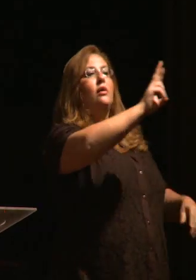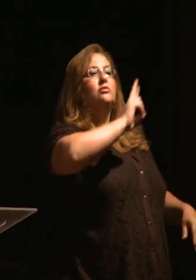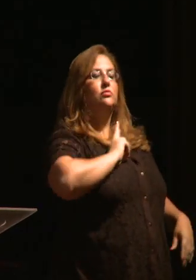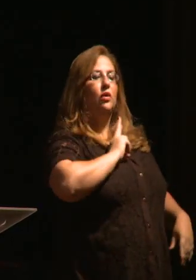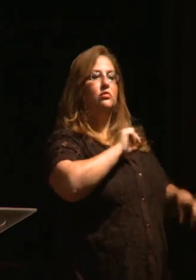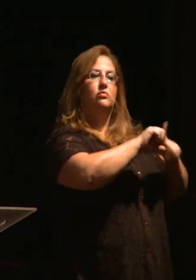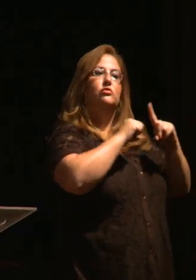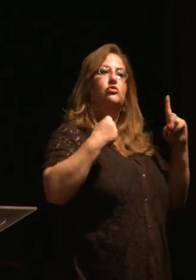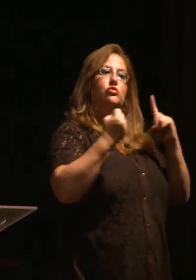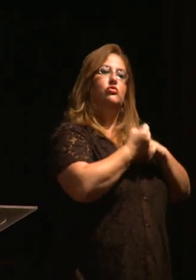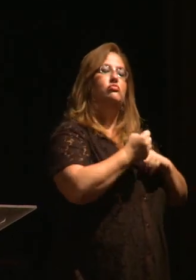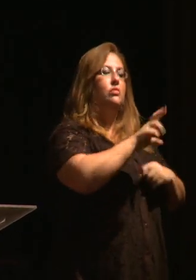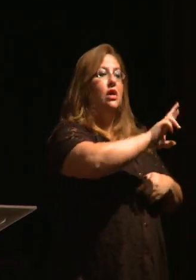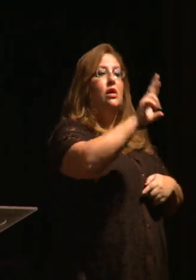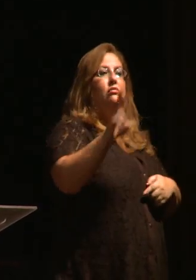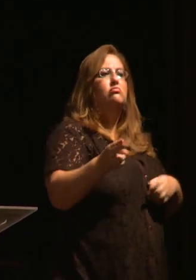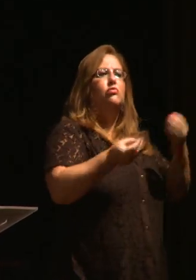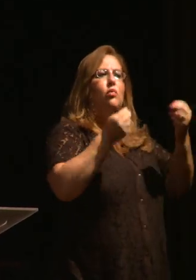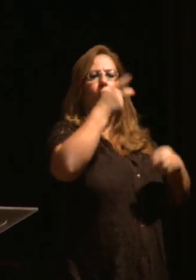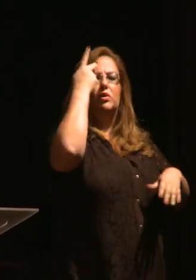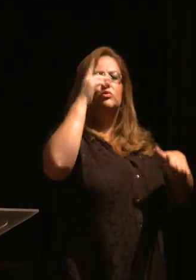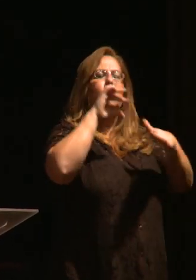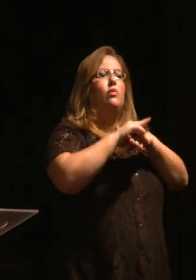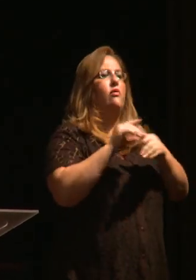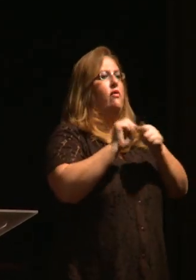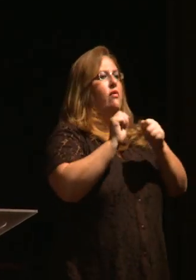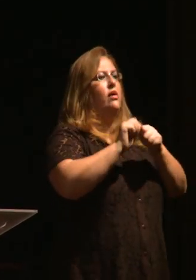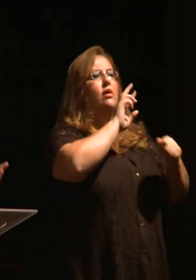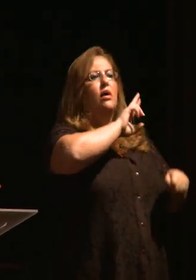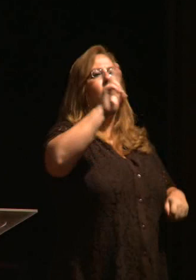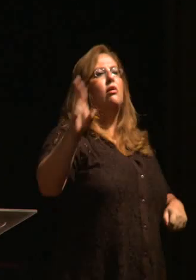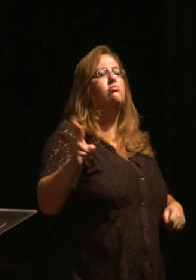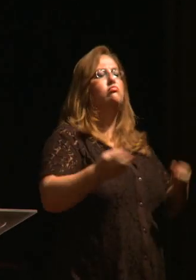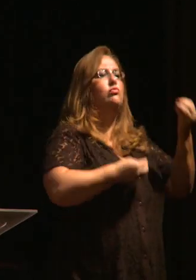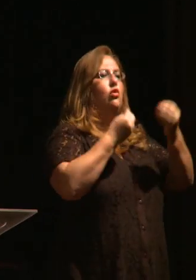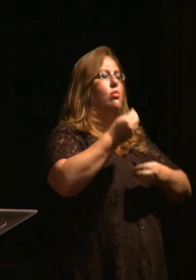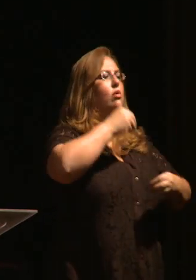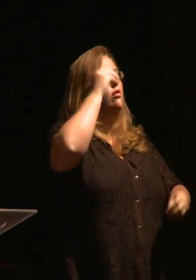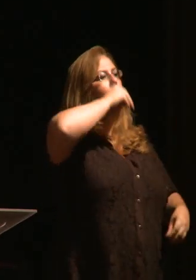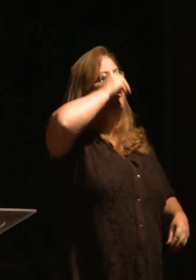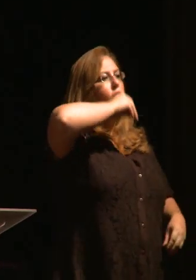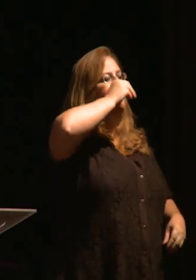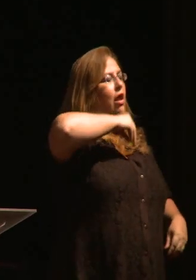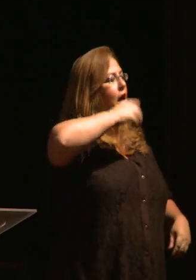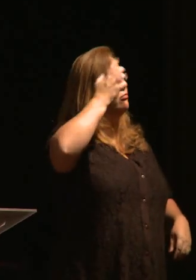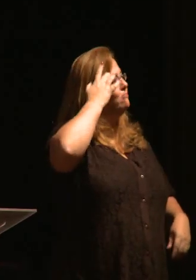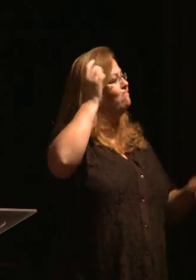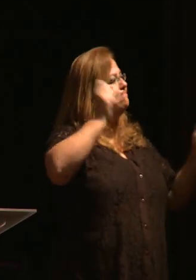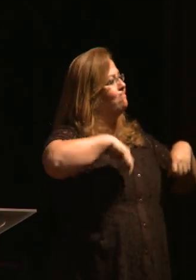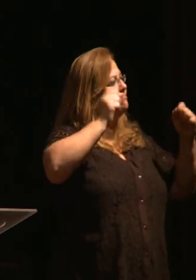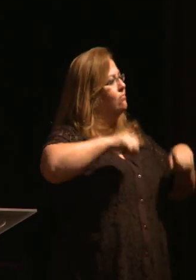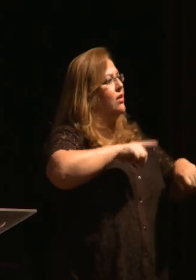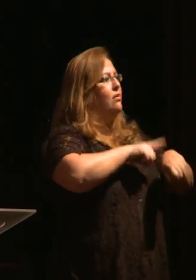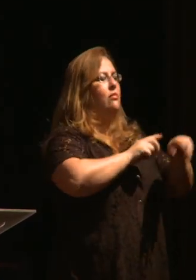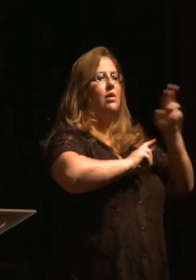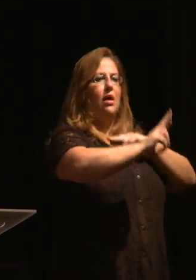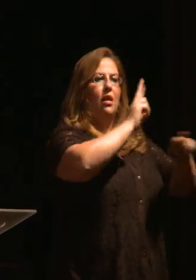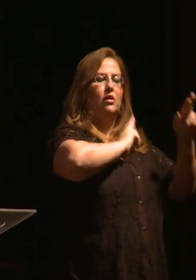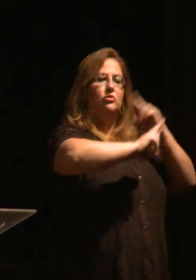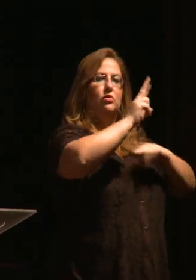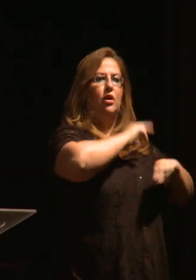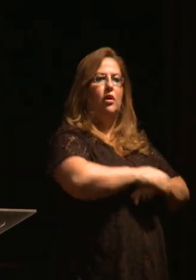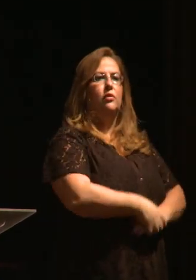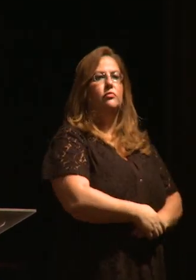dá para quem adoece, para quem enfraquece, digamos, a sua capacidade naquele momento de se relacionar.